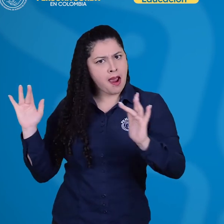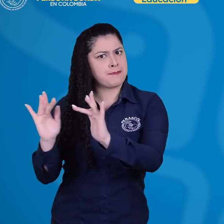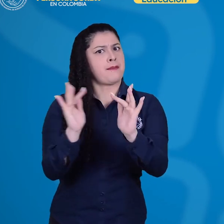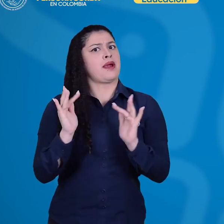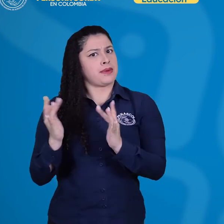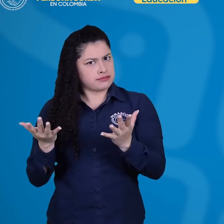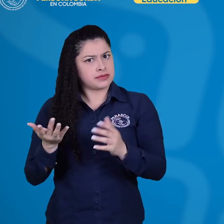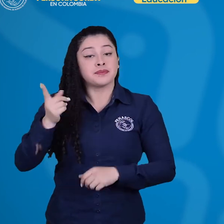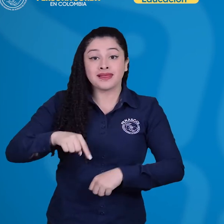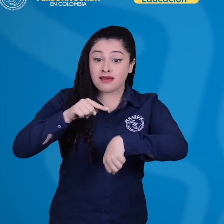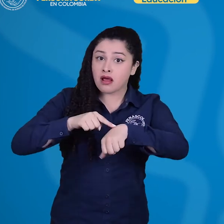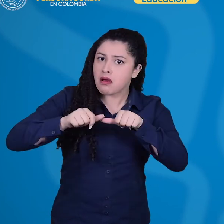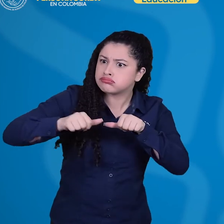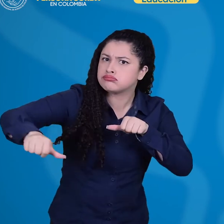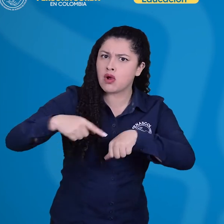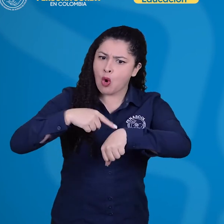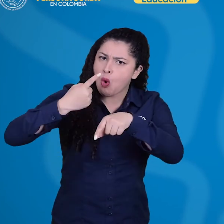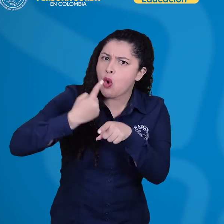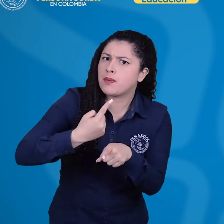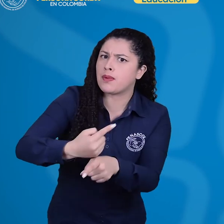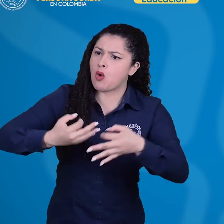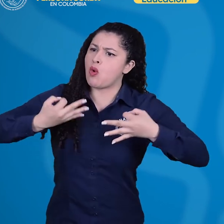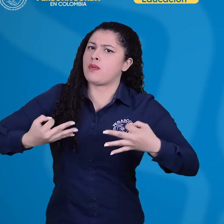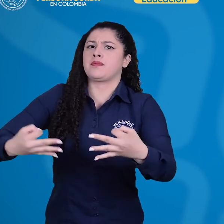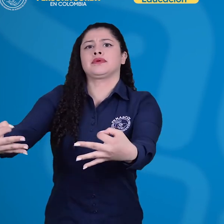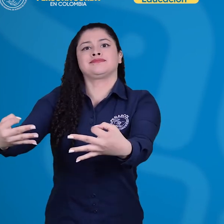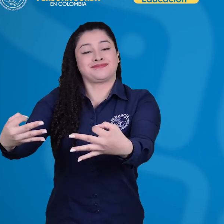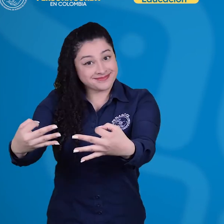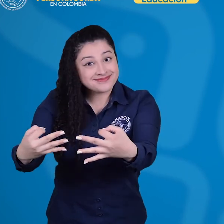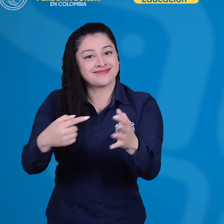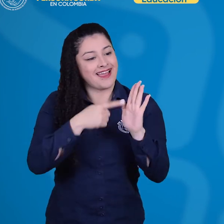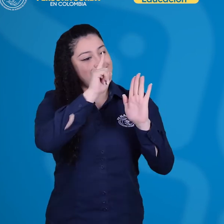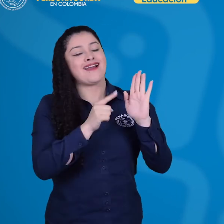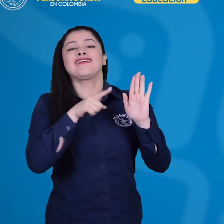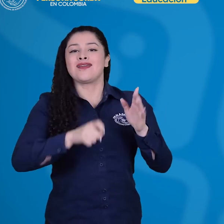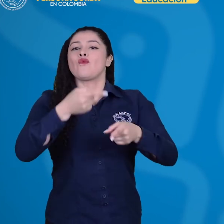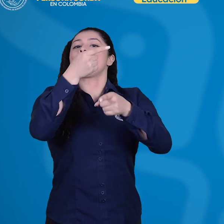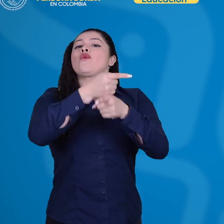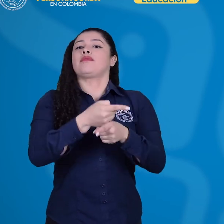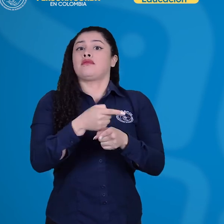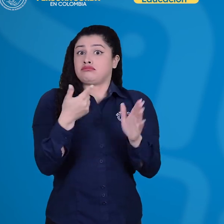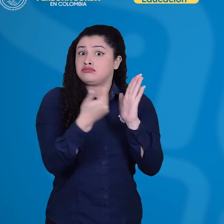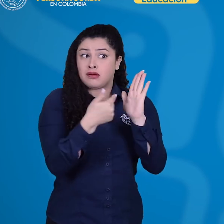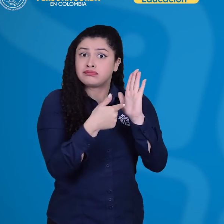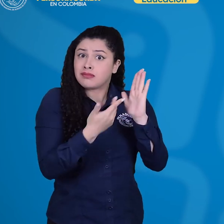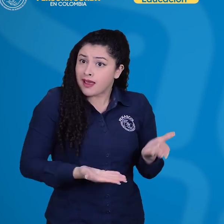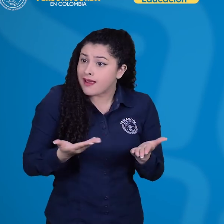profesionales idóneos y a su tiempo, de modo que se cumpla con la garantía de una educación